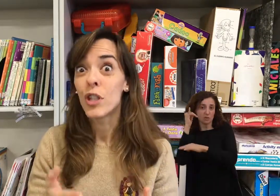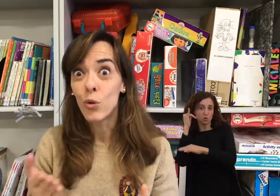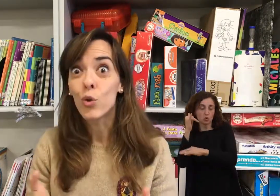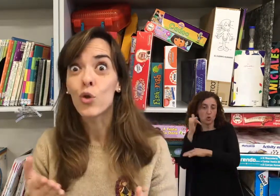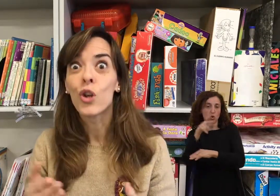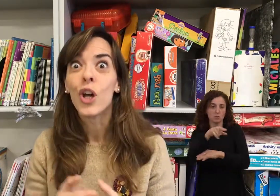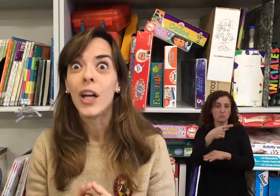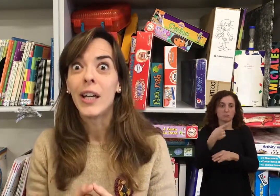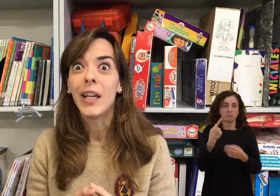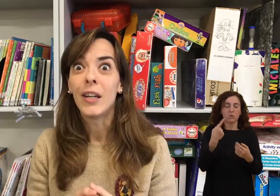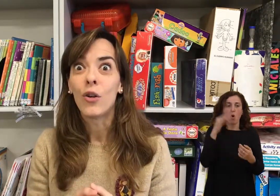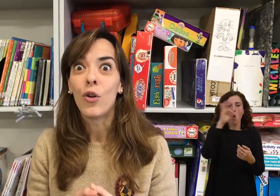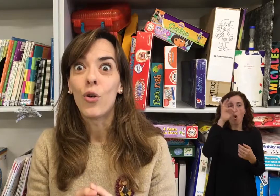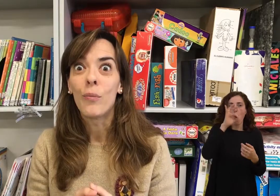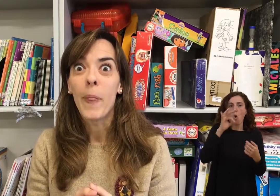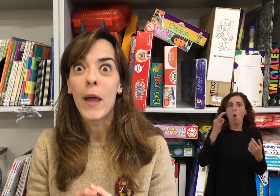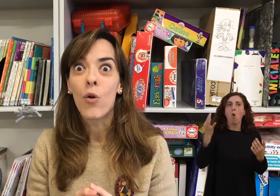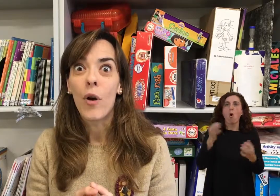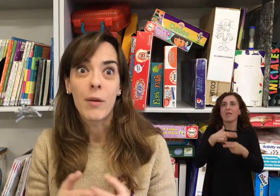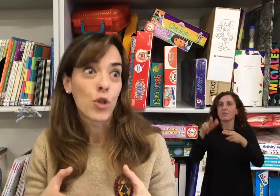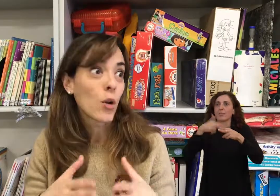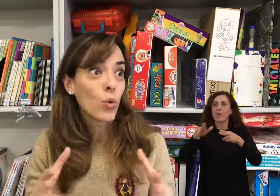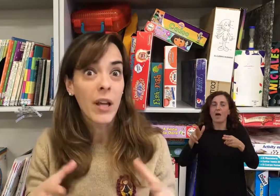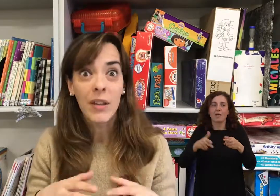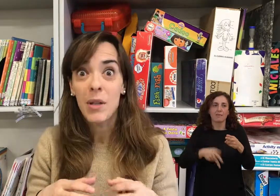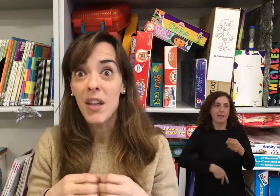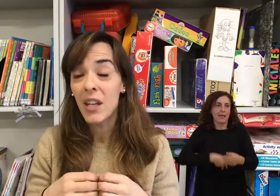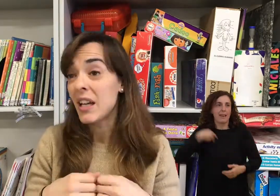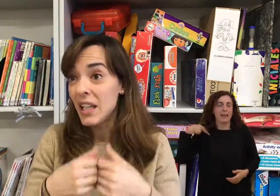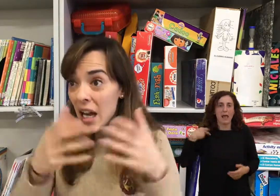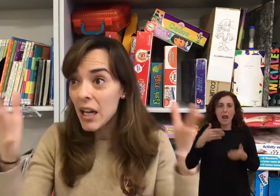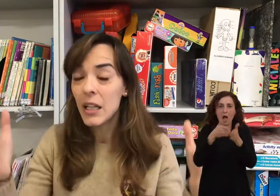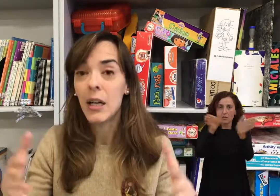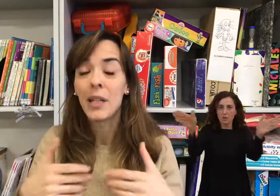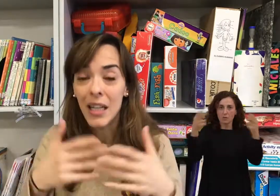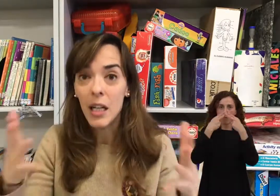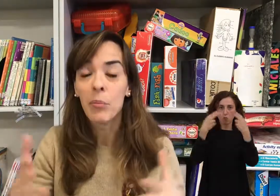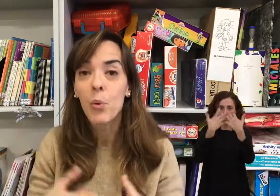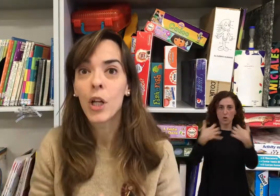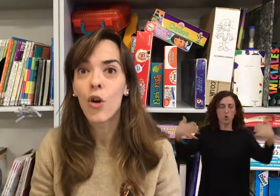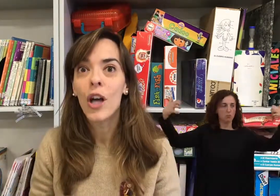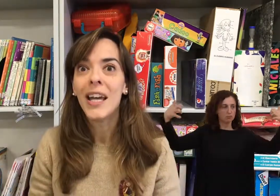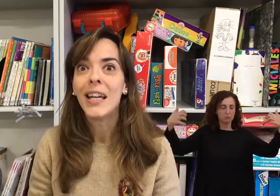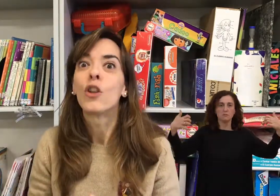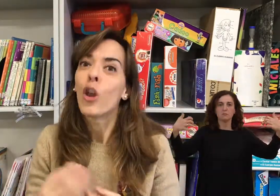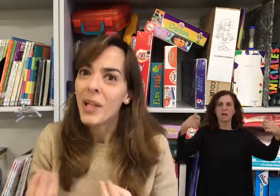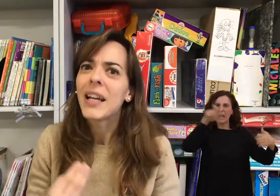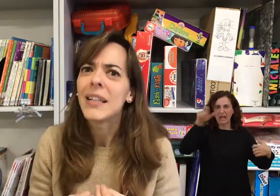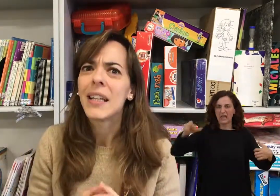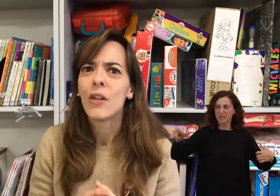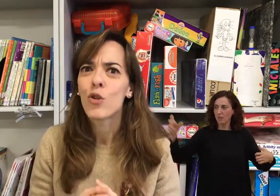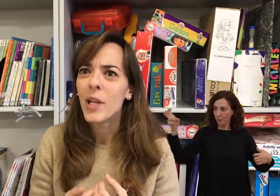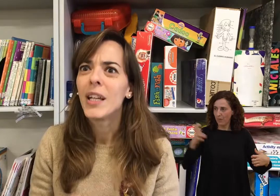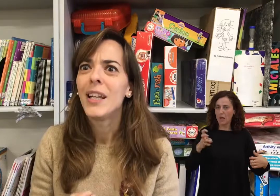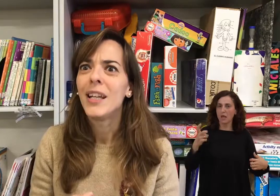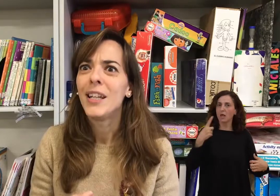institutos, o hacemos alguna actividad en general, abierta al gran público, todavía hay gente que nos viene y